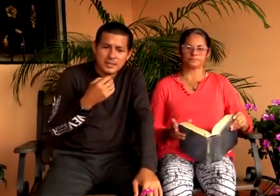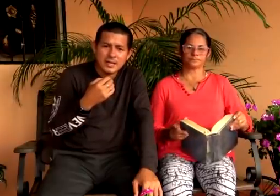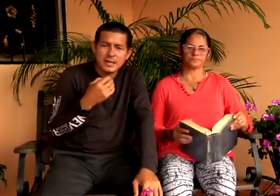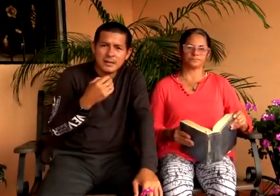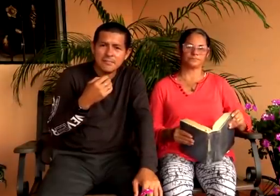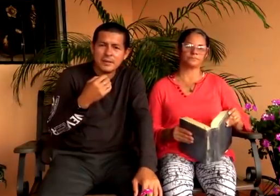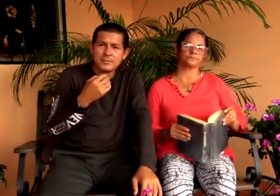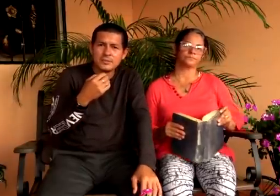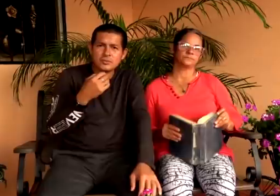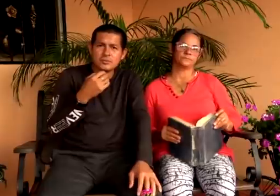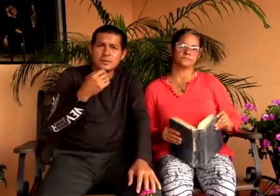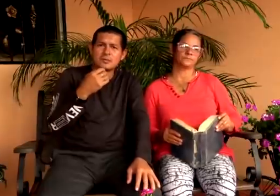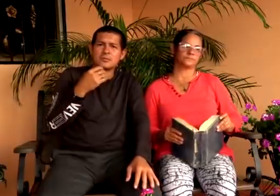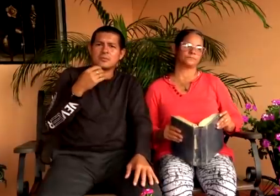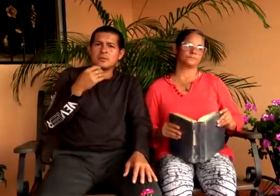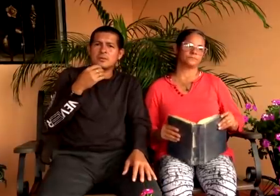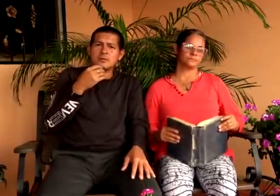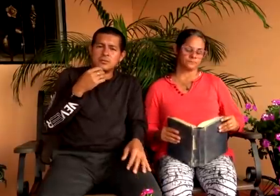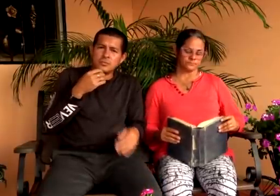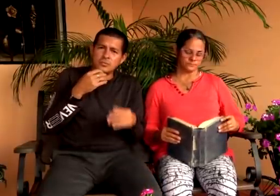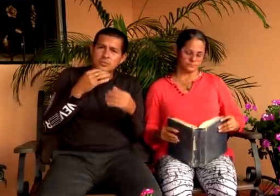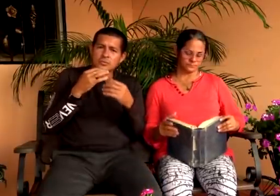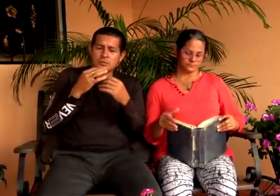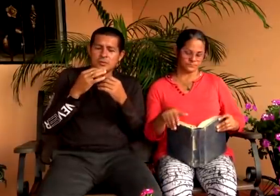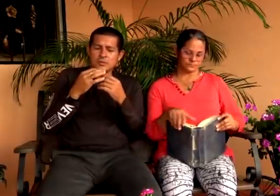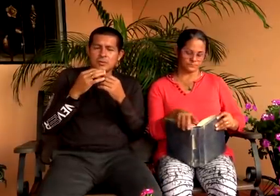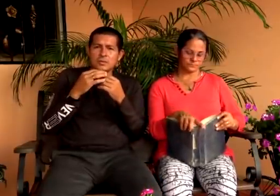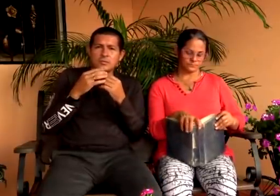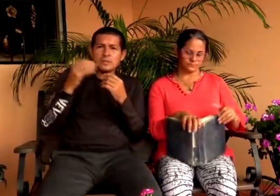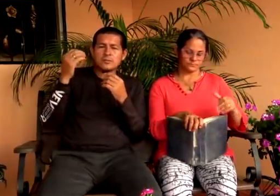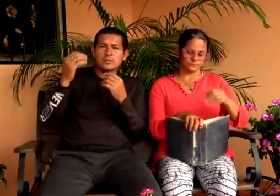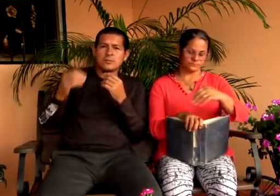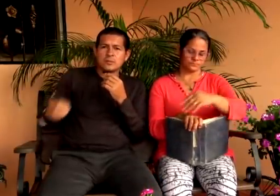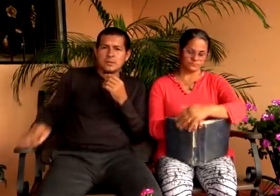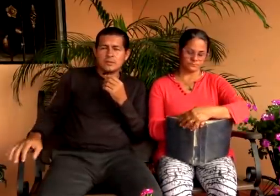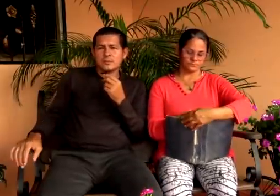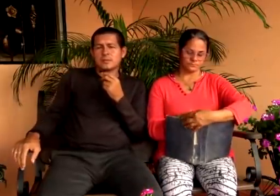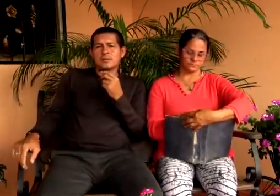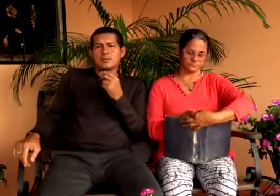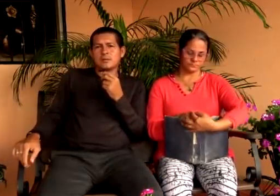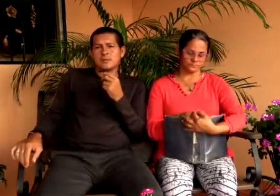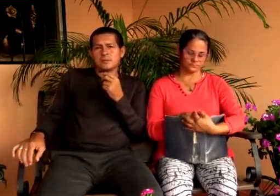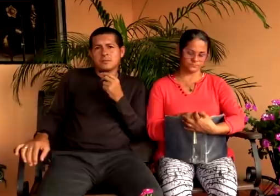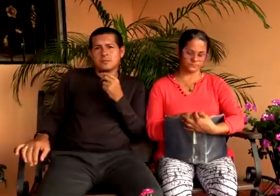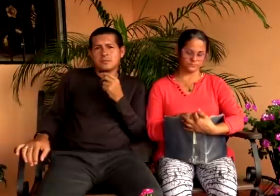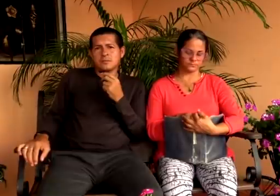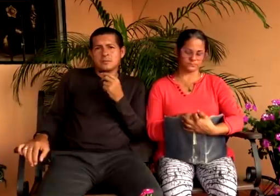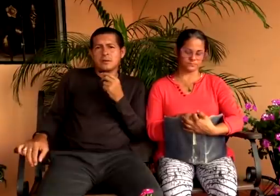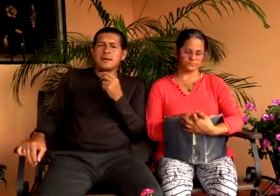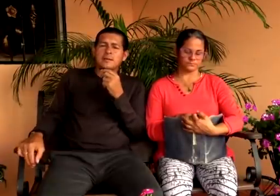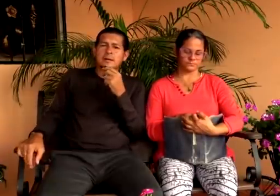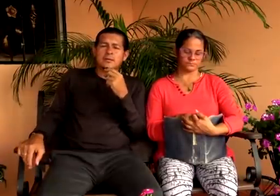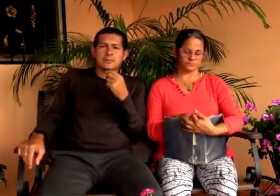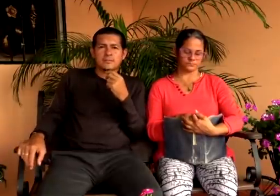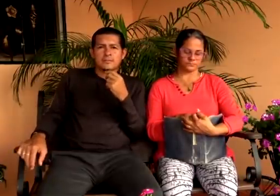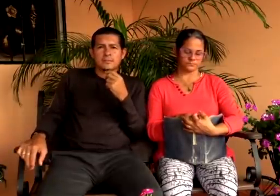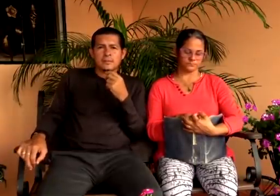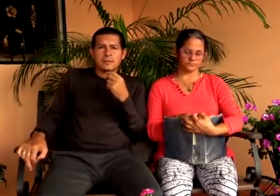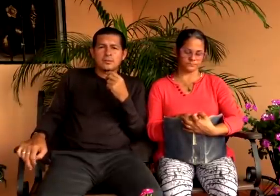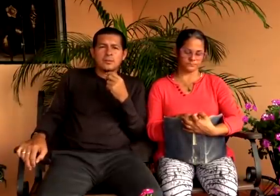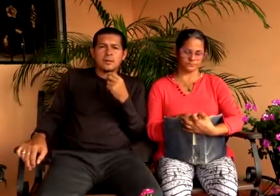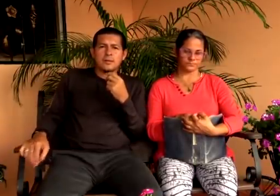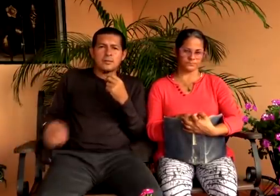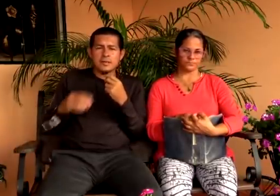y que es lámpara en nuestros pasos y luz en nuestro sendero amados hermanos